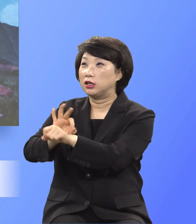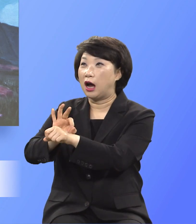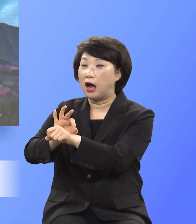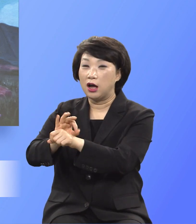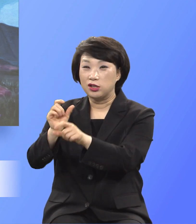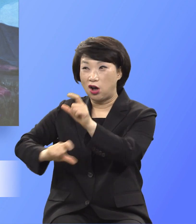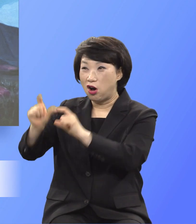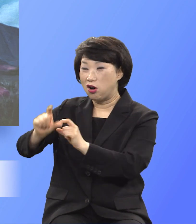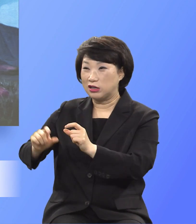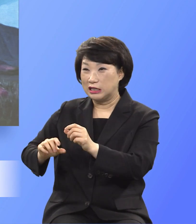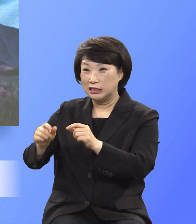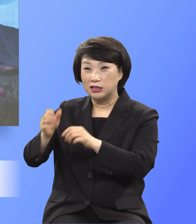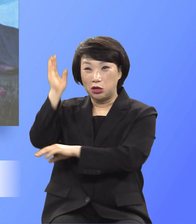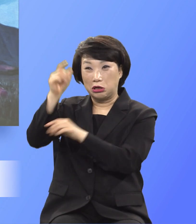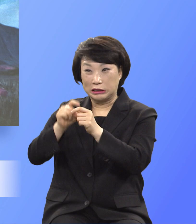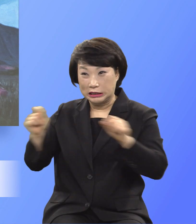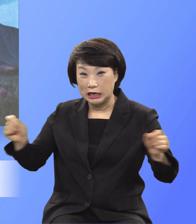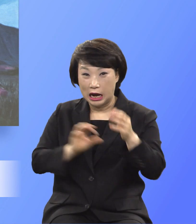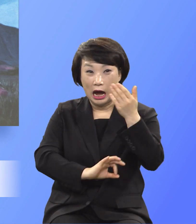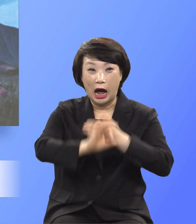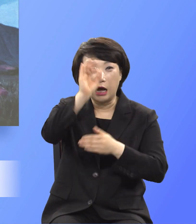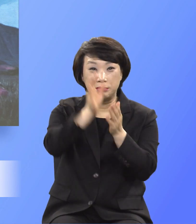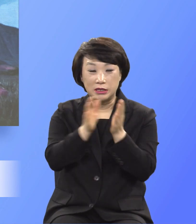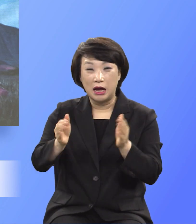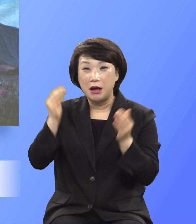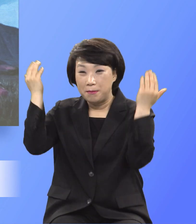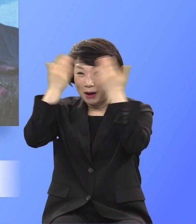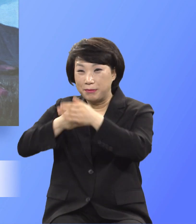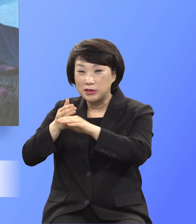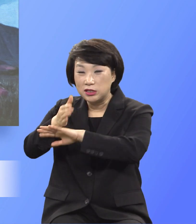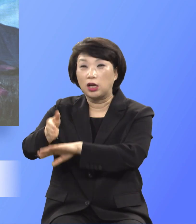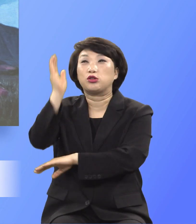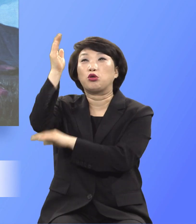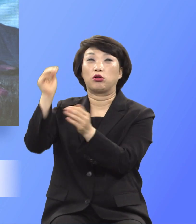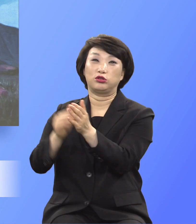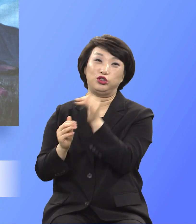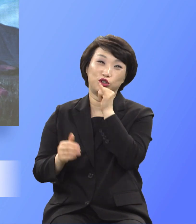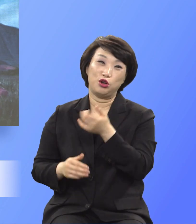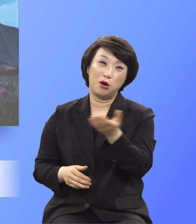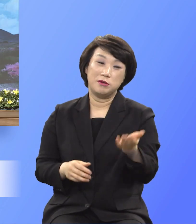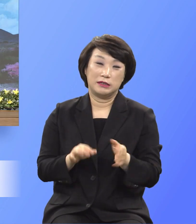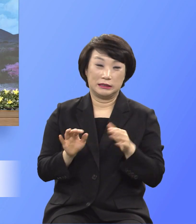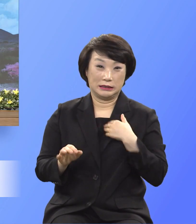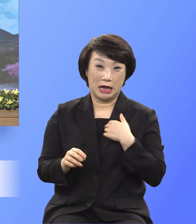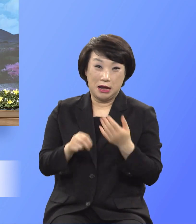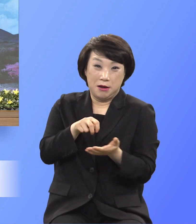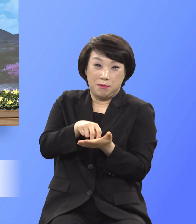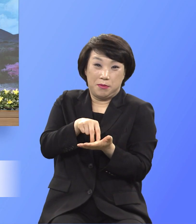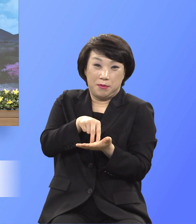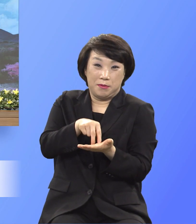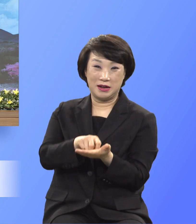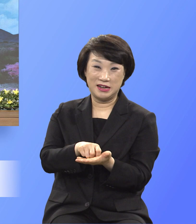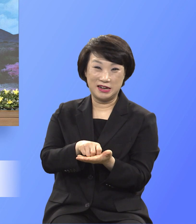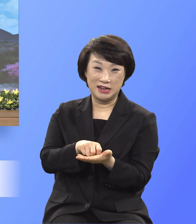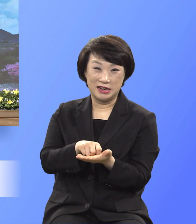길게 할 때는 아침이 시작해서 밤 늦게까지 끝났는데 무릎을 한번 꿇으면 하나님 앞에